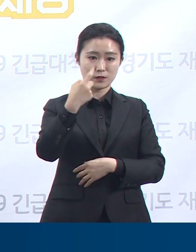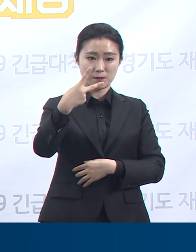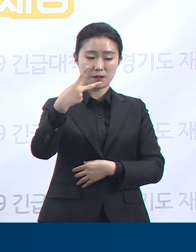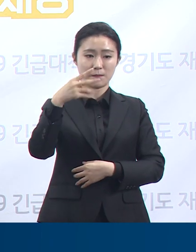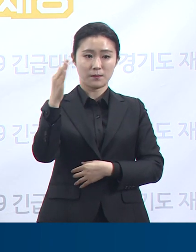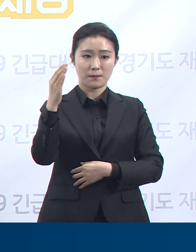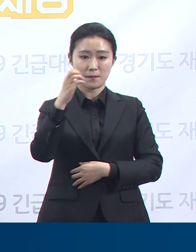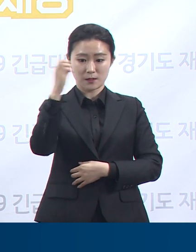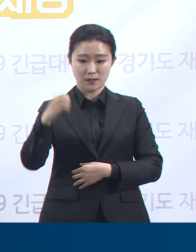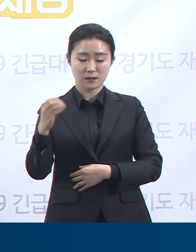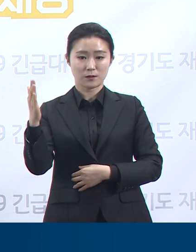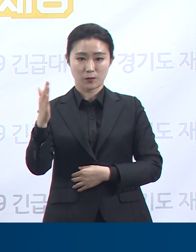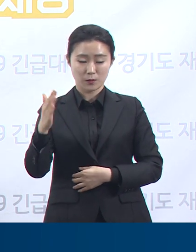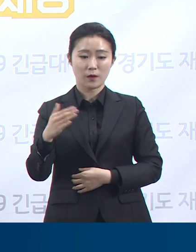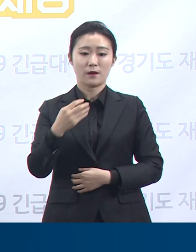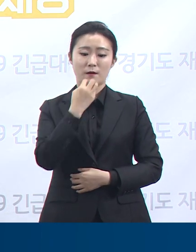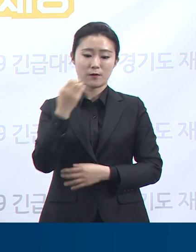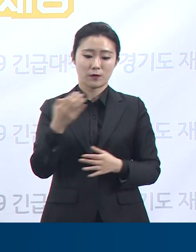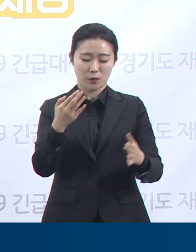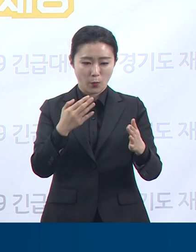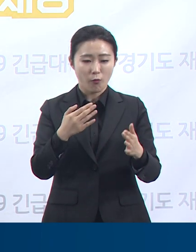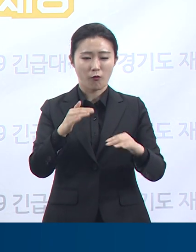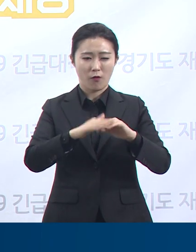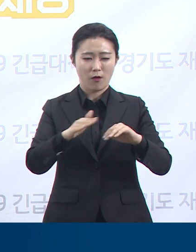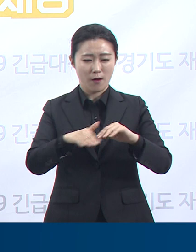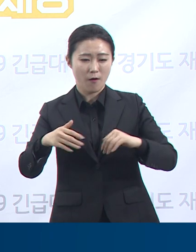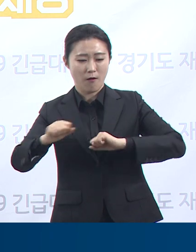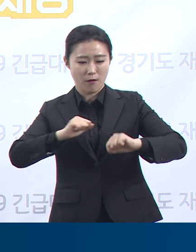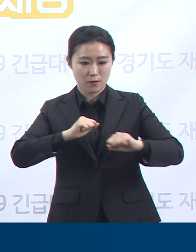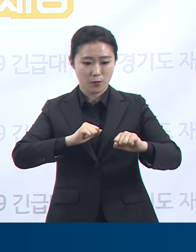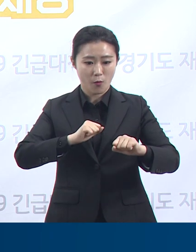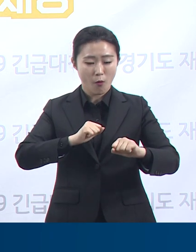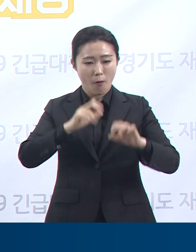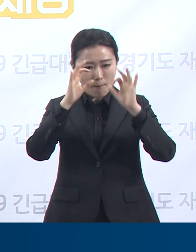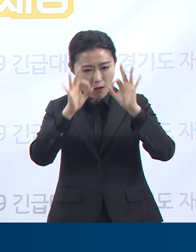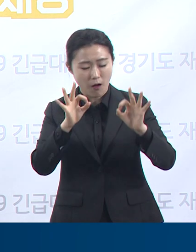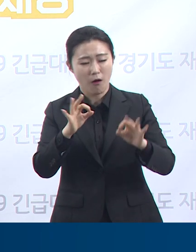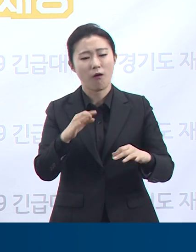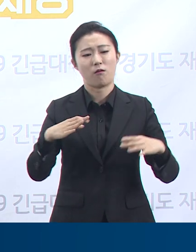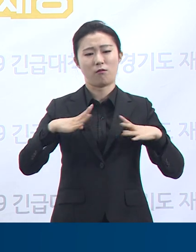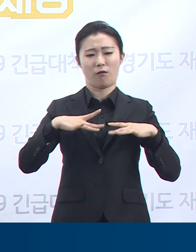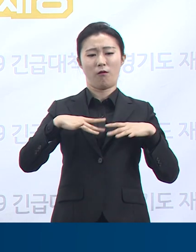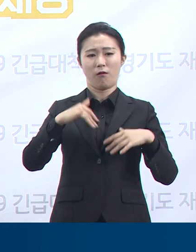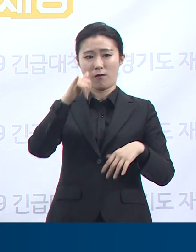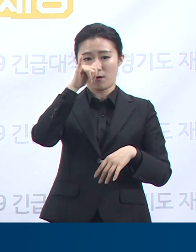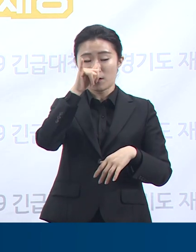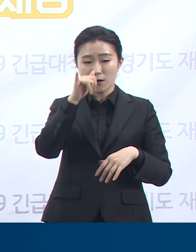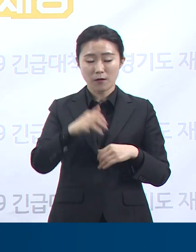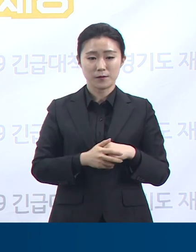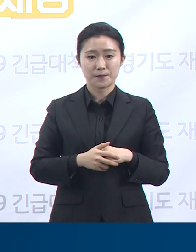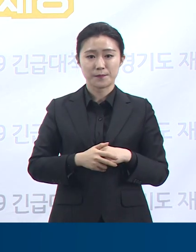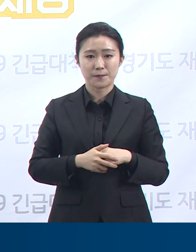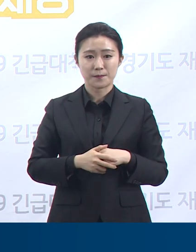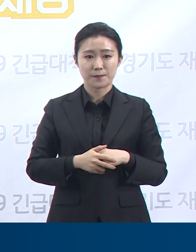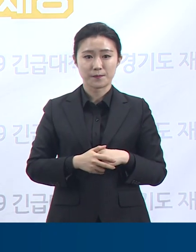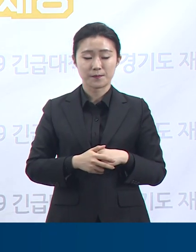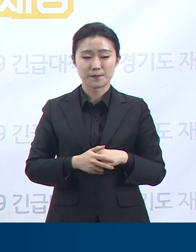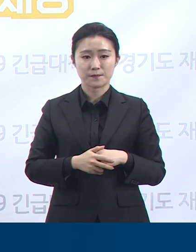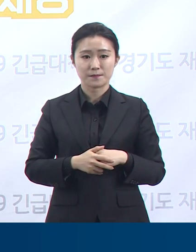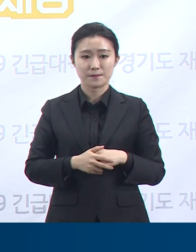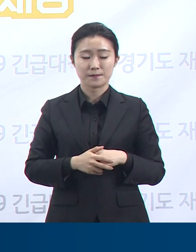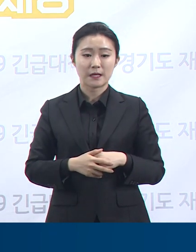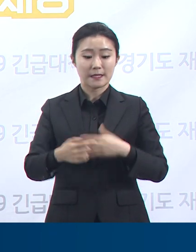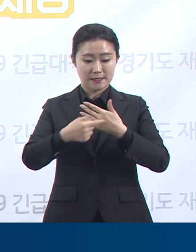코로나19 대응을 보며 도민으로서 자부심을 느꼈다고 하였습니다. 도는 향후 다음 차수 심리조사를 계획하고